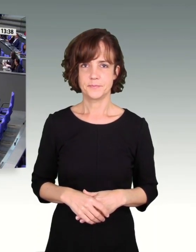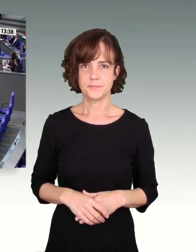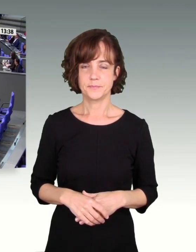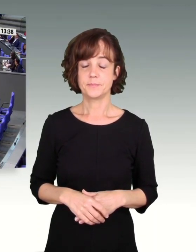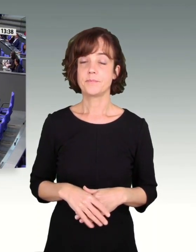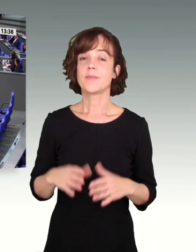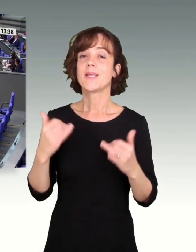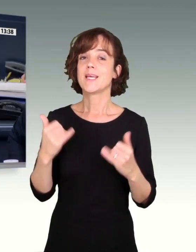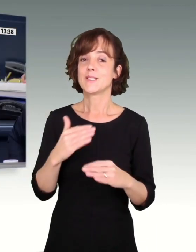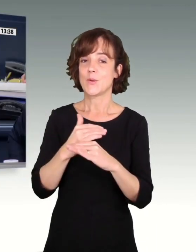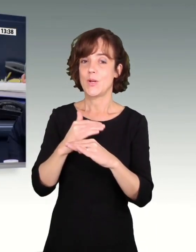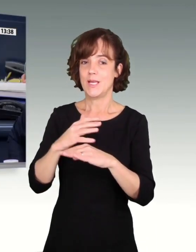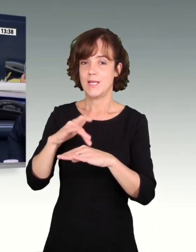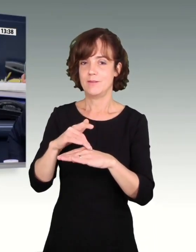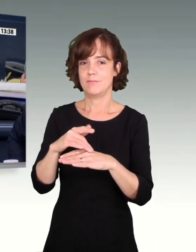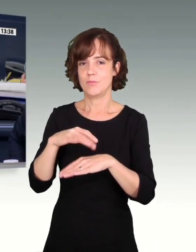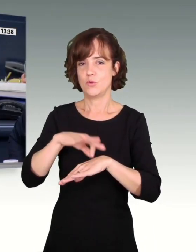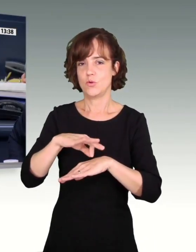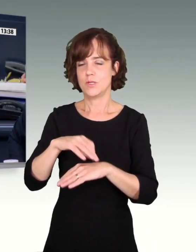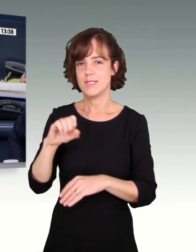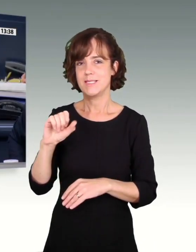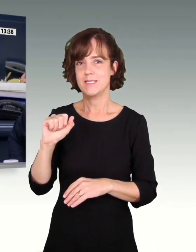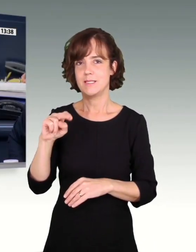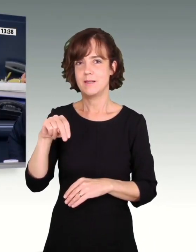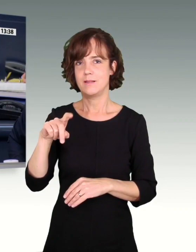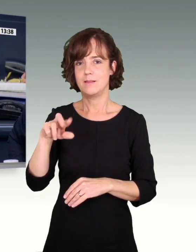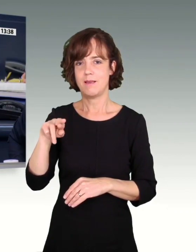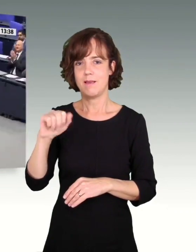Das Wort hat die Kollegin Dr. Sandra Detzer für Bündnis 90 Die Grünen.